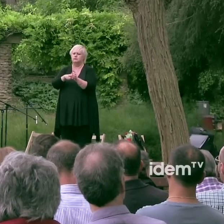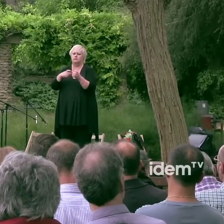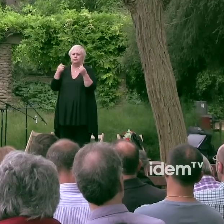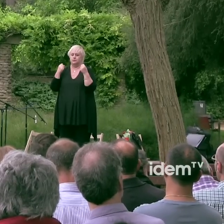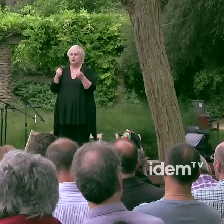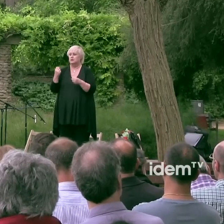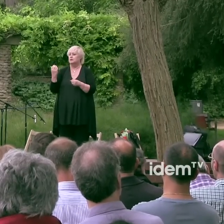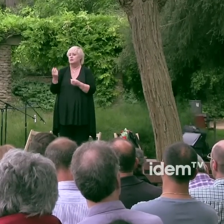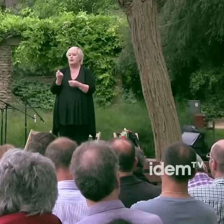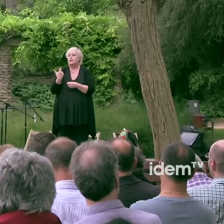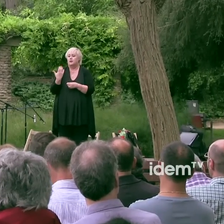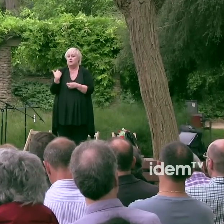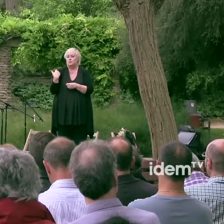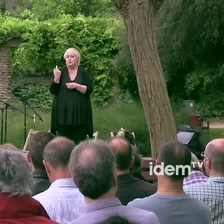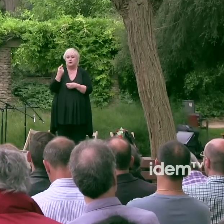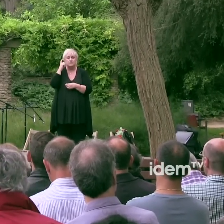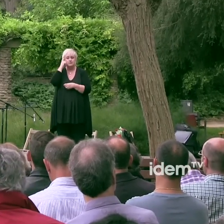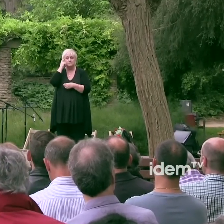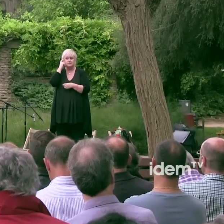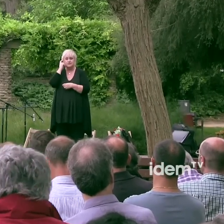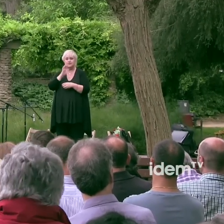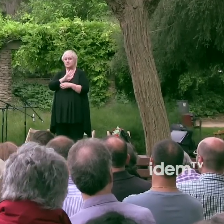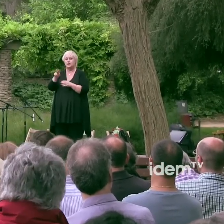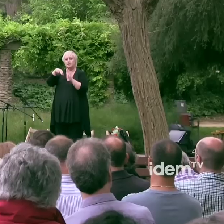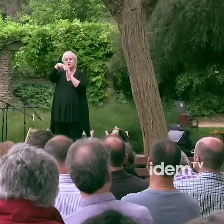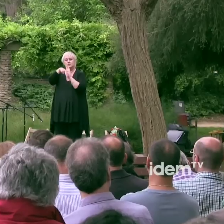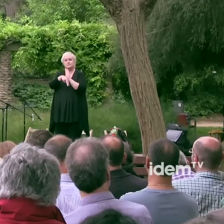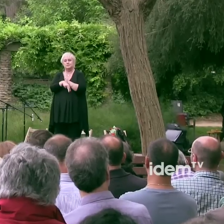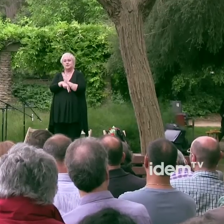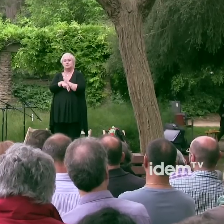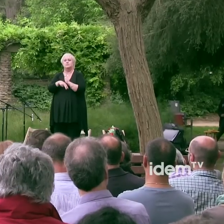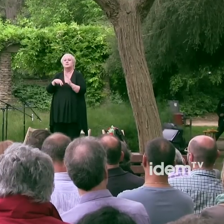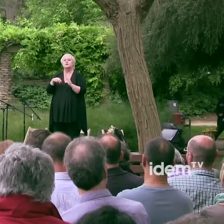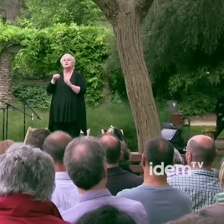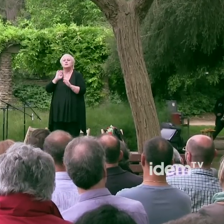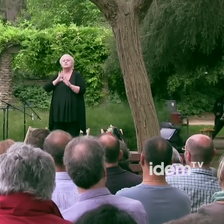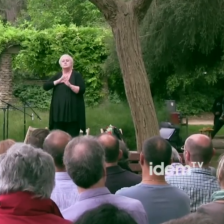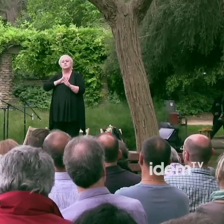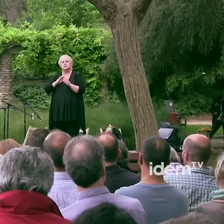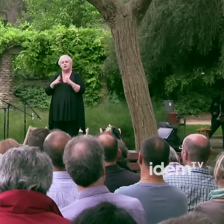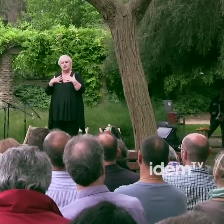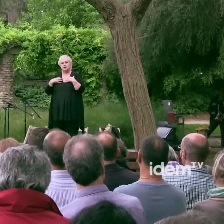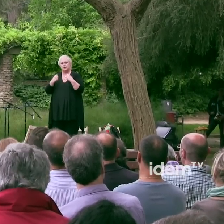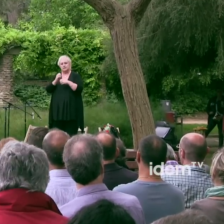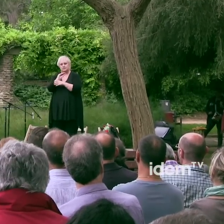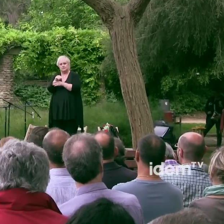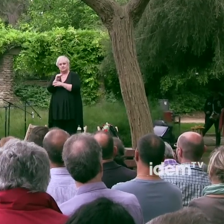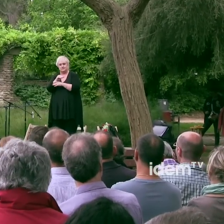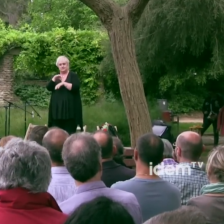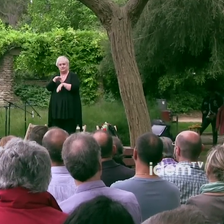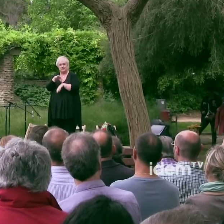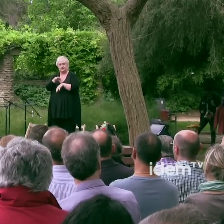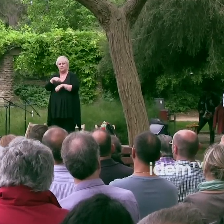pocs dies després de l'entrada en vigor de la instrucció catalana de la nova normativa que regula l'atenció sanitària al nostre país trobem